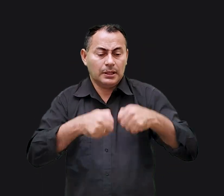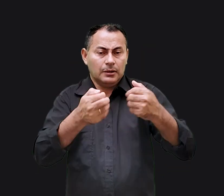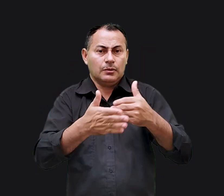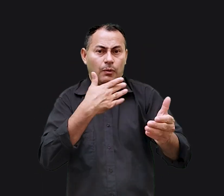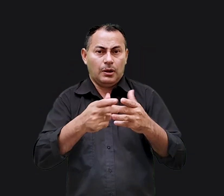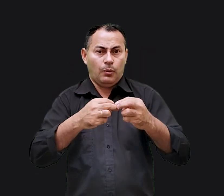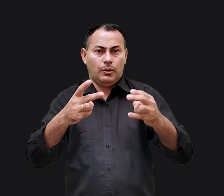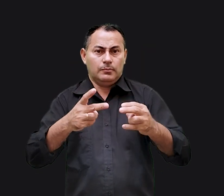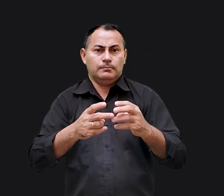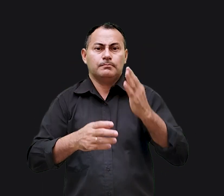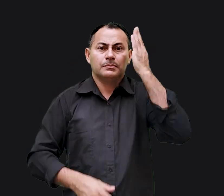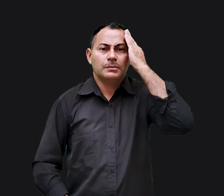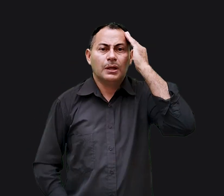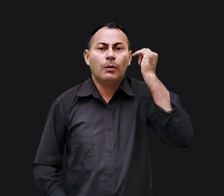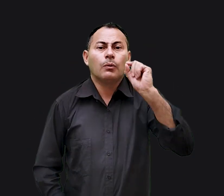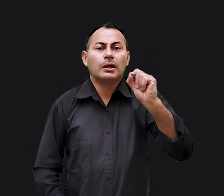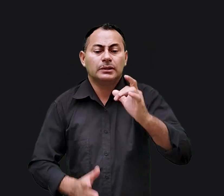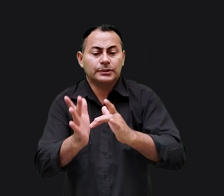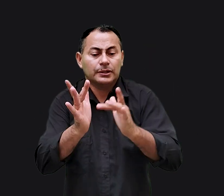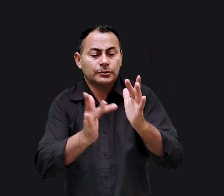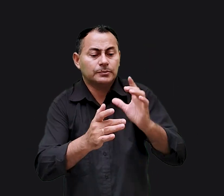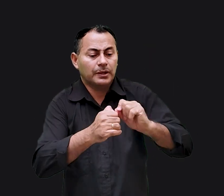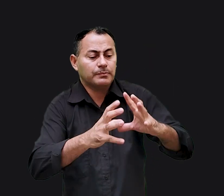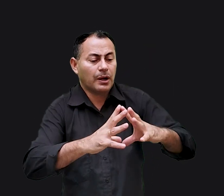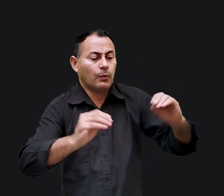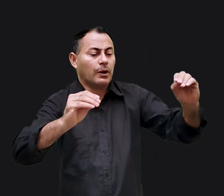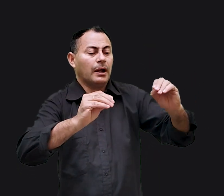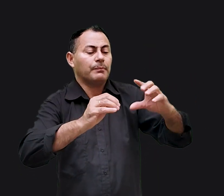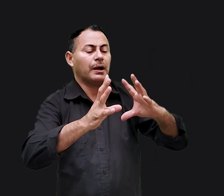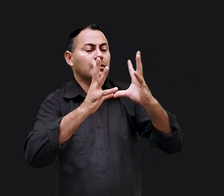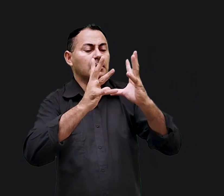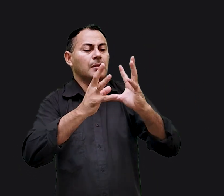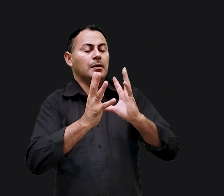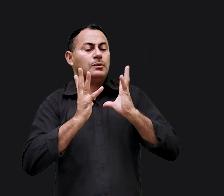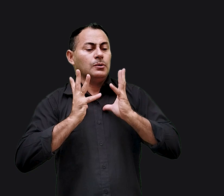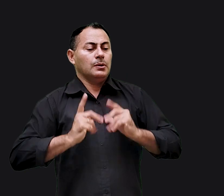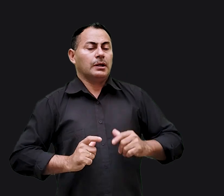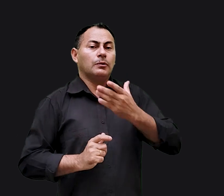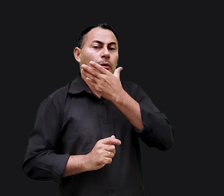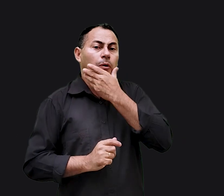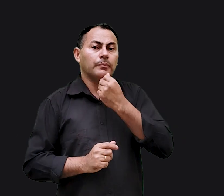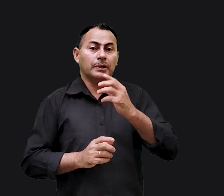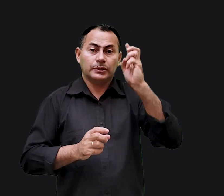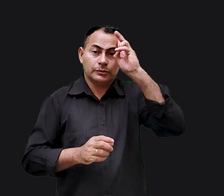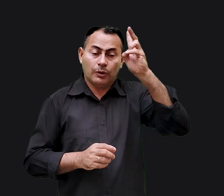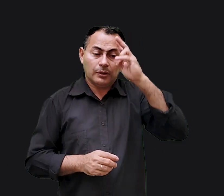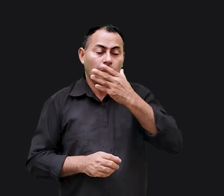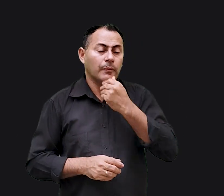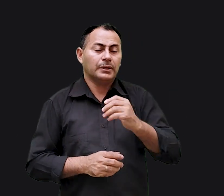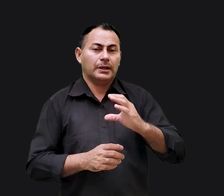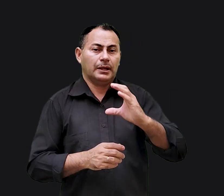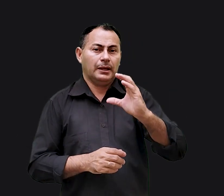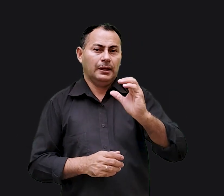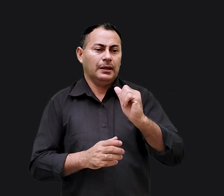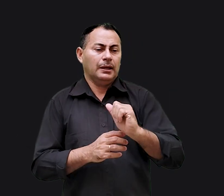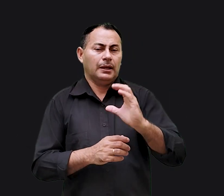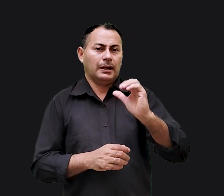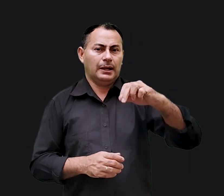certeza que você daria qualquer coisa para saber o que Jesus fez para curar aquele homem. A história da cura desse gadareno